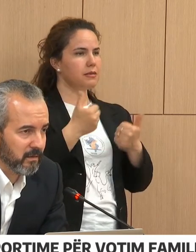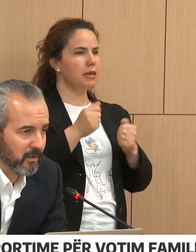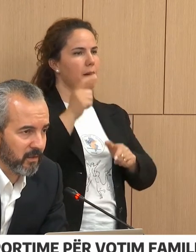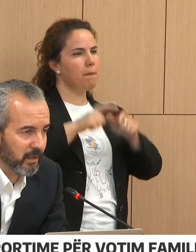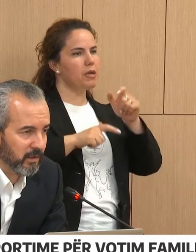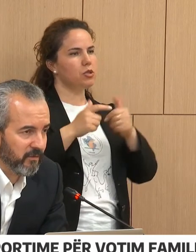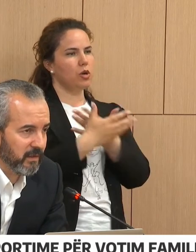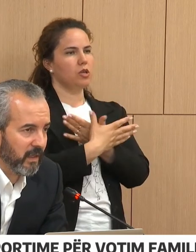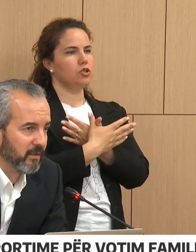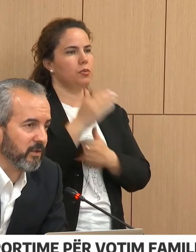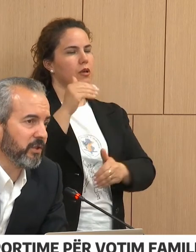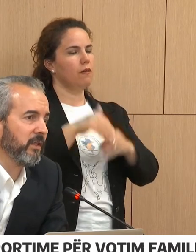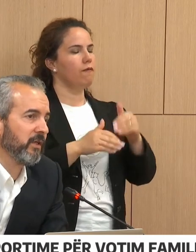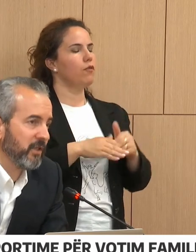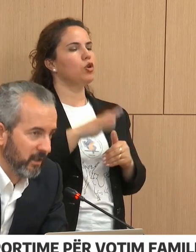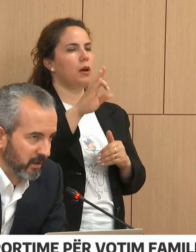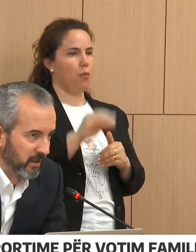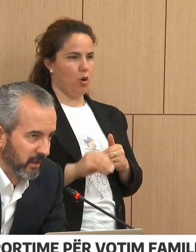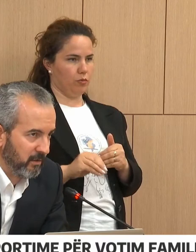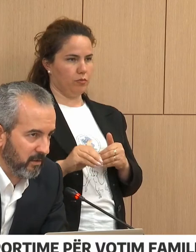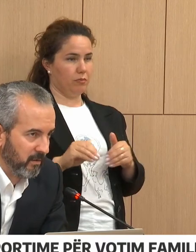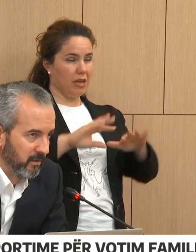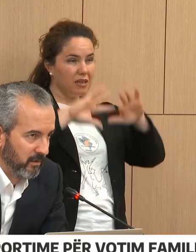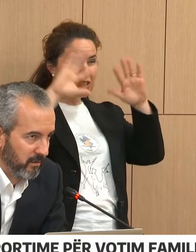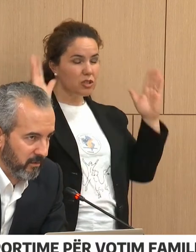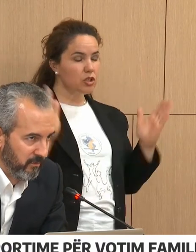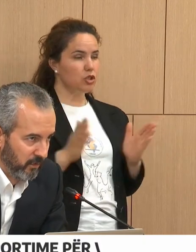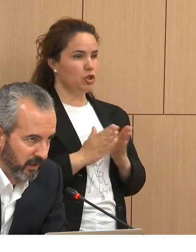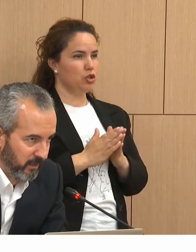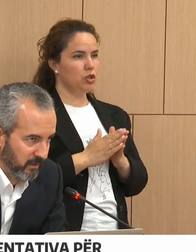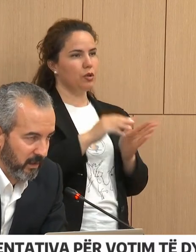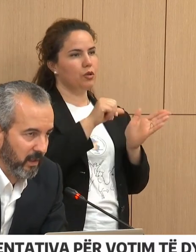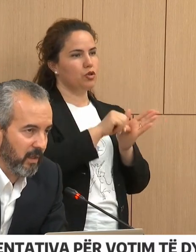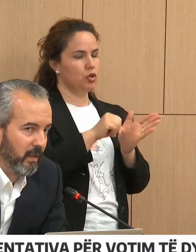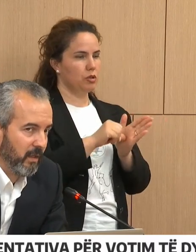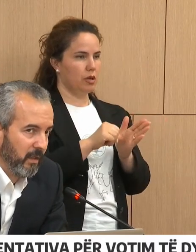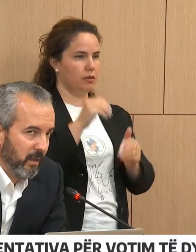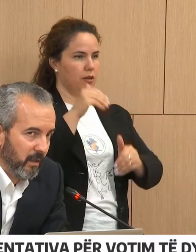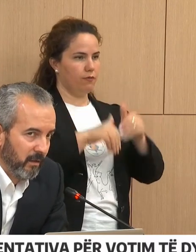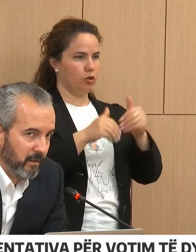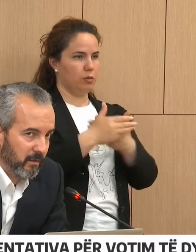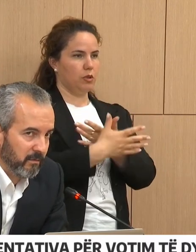janë të dhëna që vinë nga të gjitha qëndrat e tira të votimit